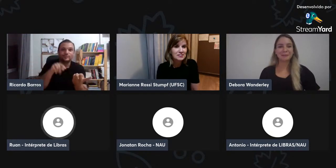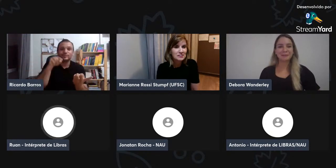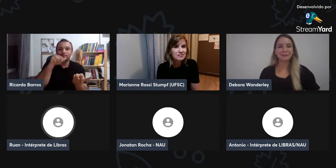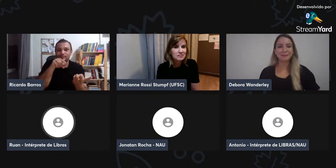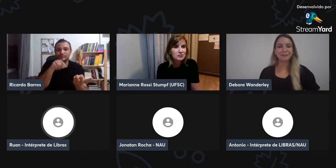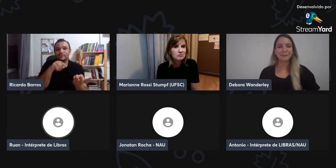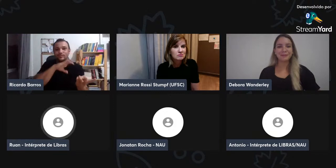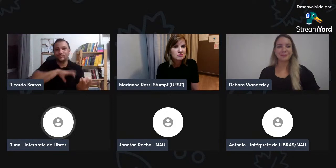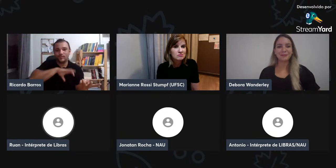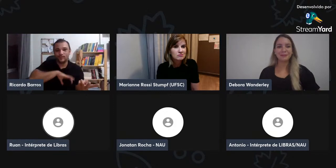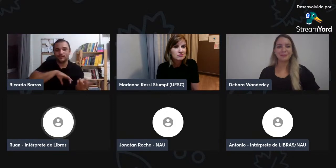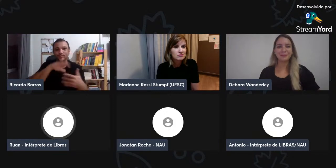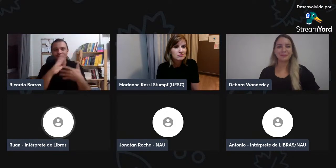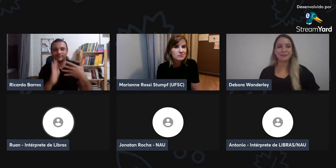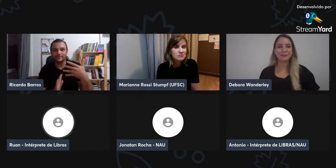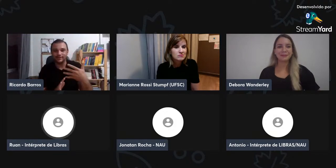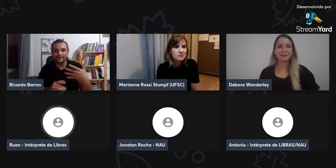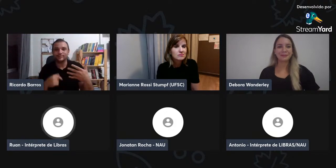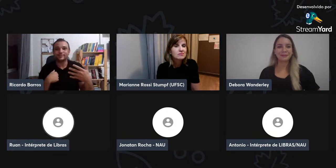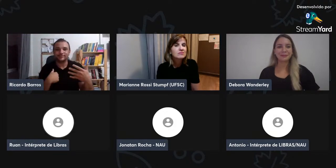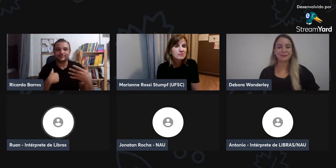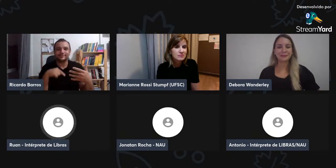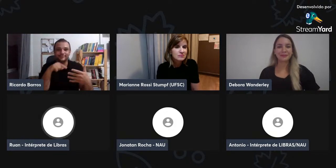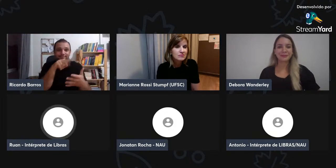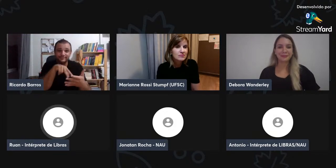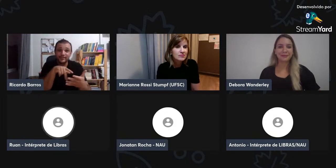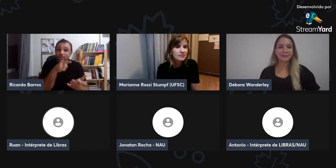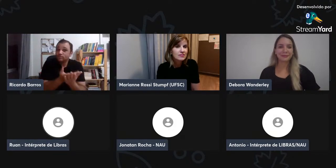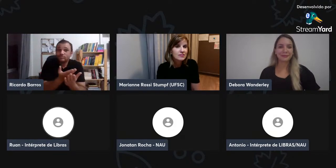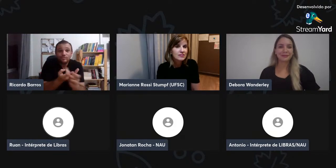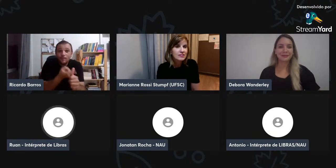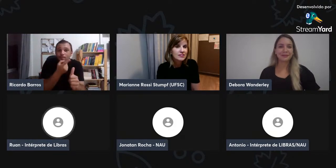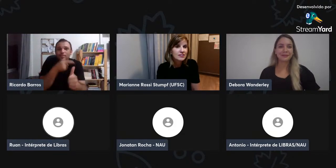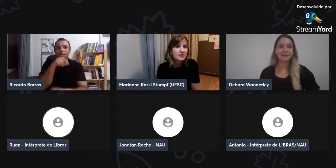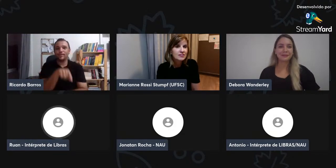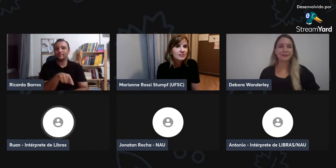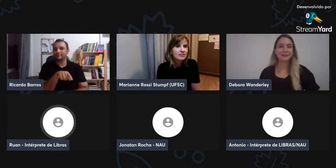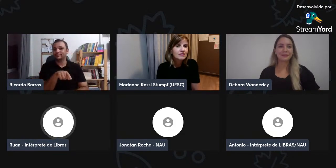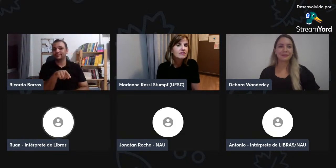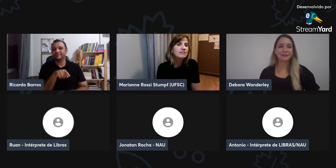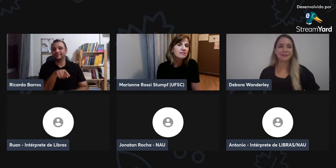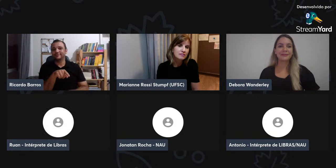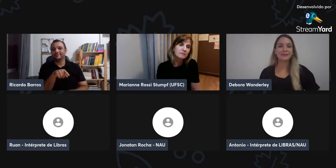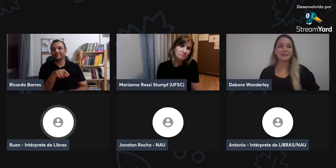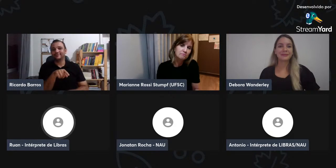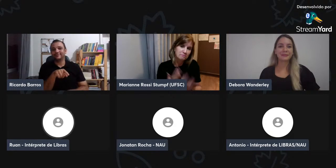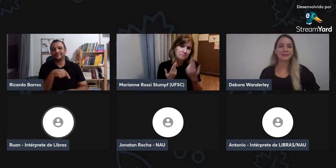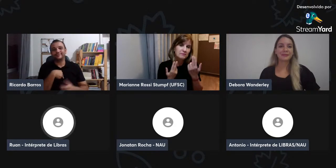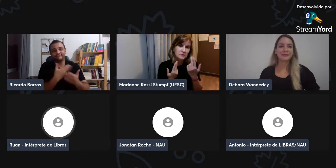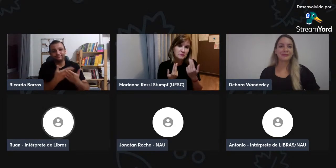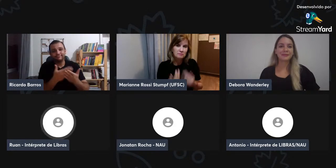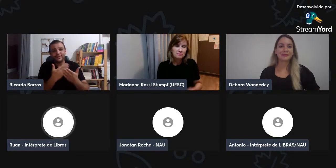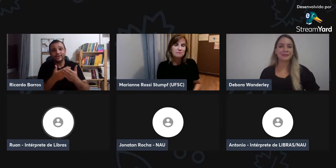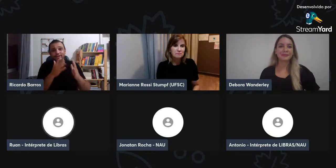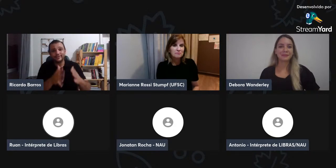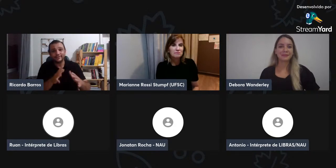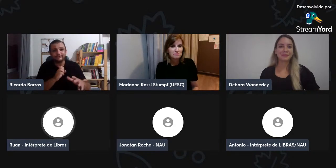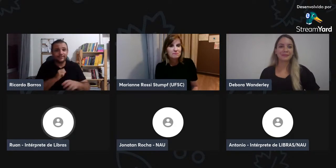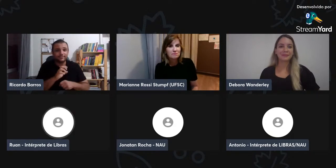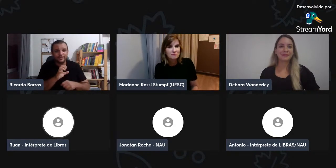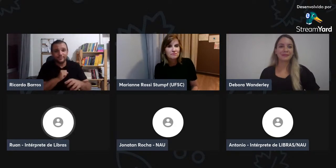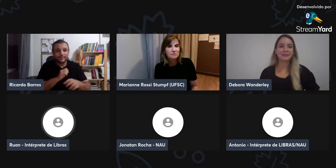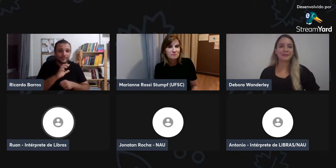foi uma adaptação do Rio, do Estados Unidos, essa escrita foi criada lá, e aqui no Brasil